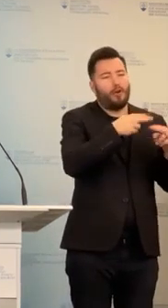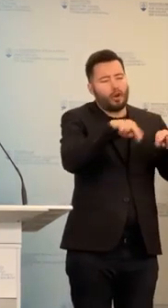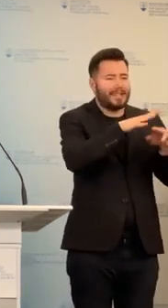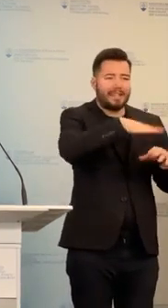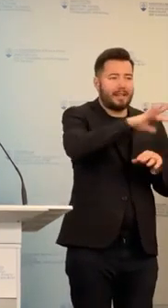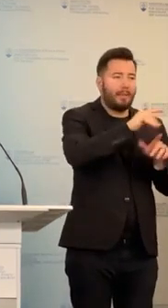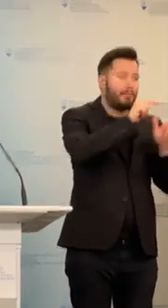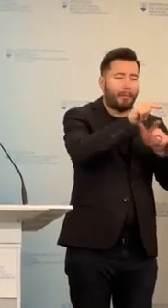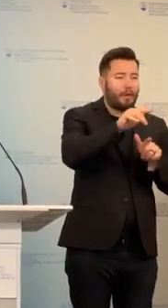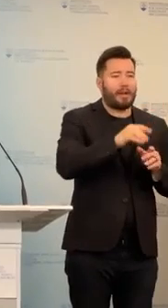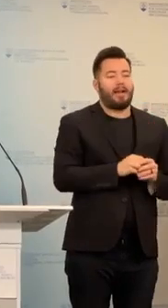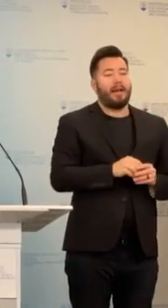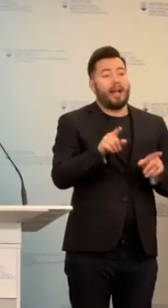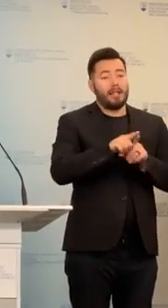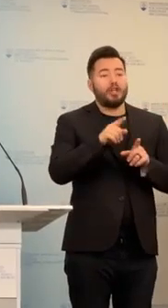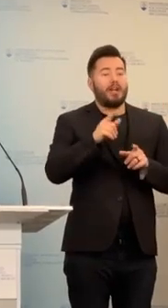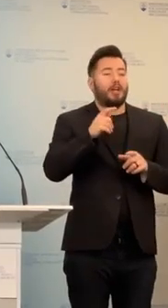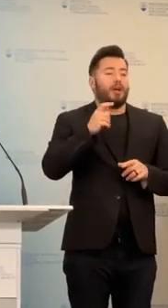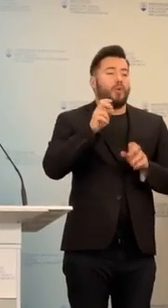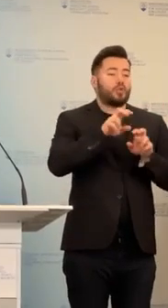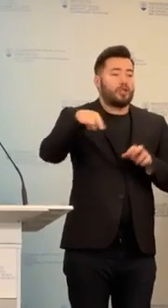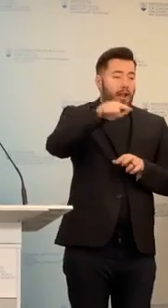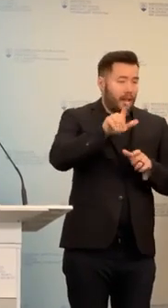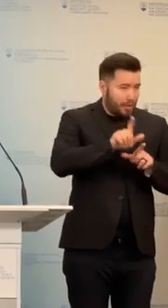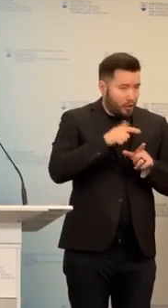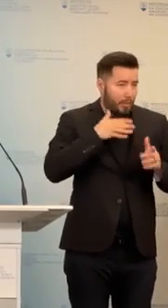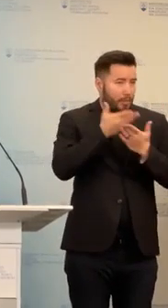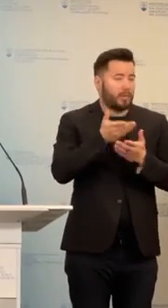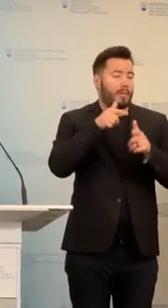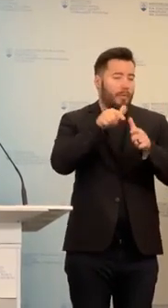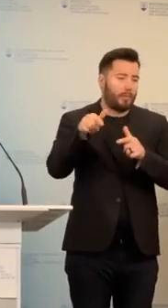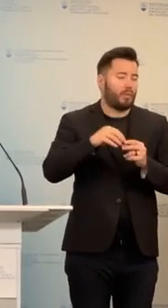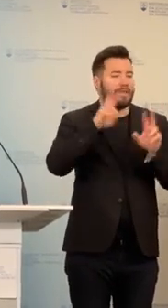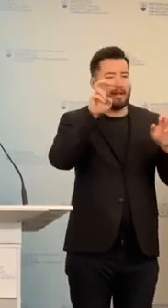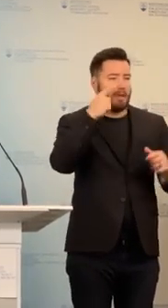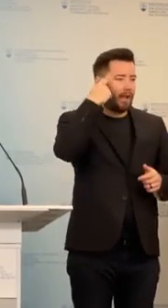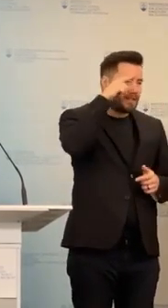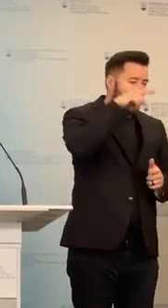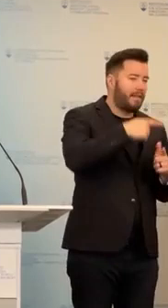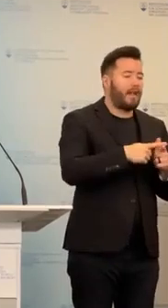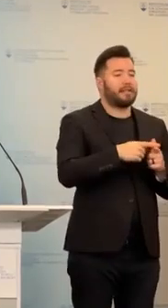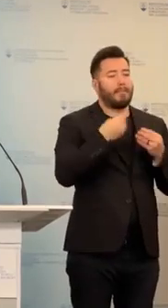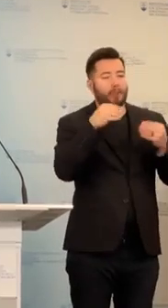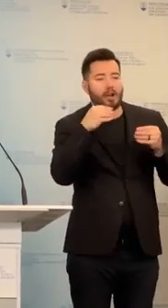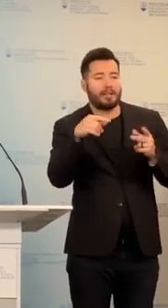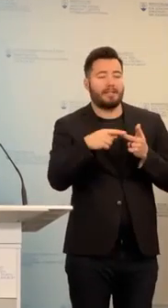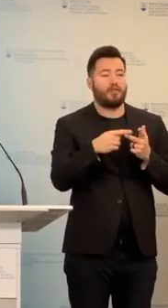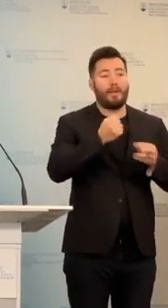podporné tímy a pedagógov na školách, či už vo vlasti edukácie, poradienstva alebo prevencie.